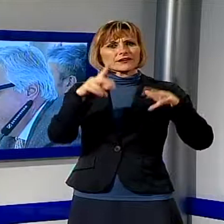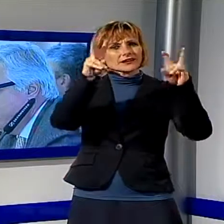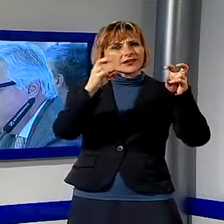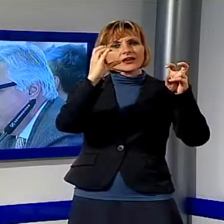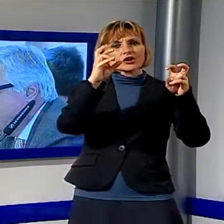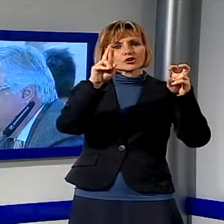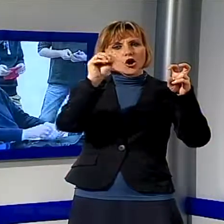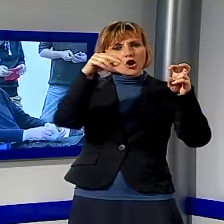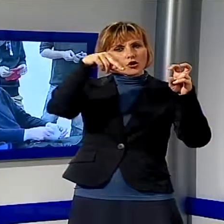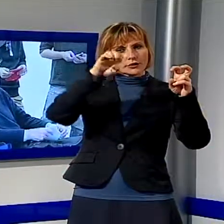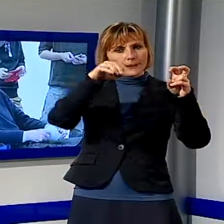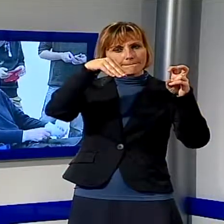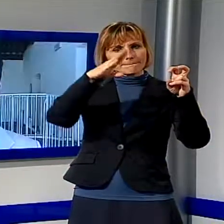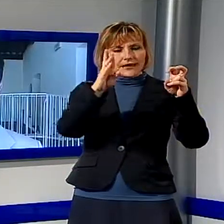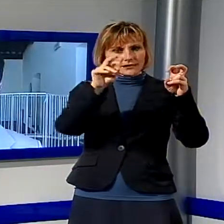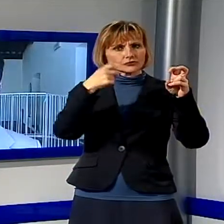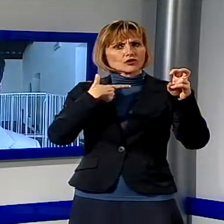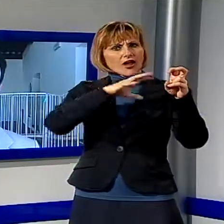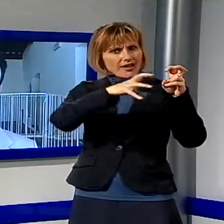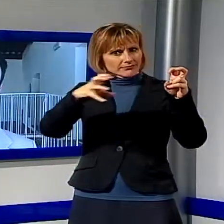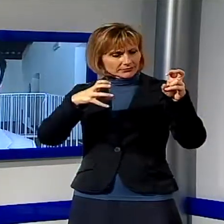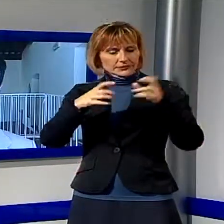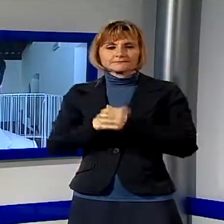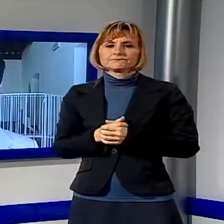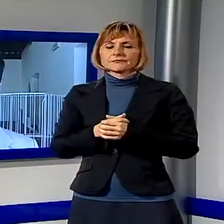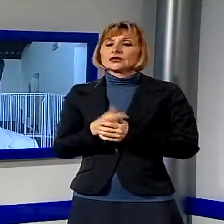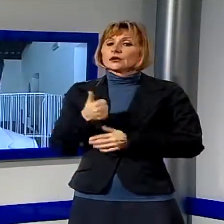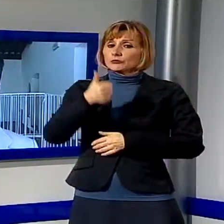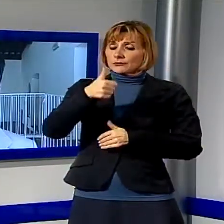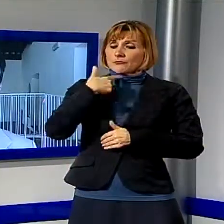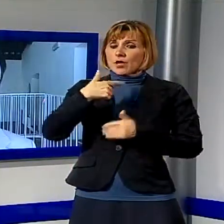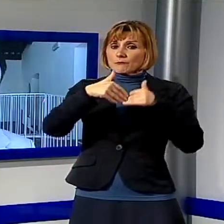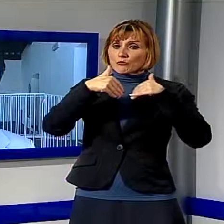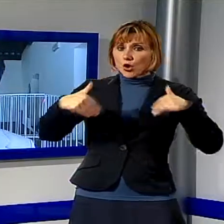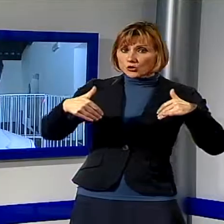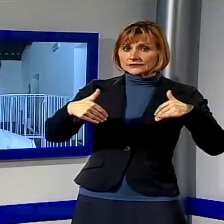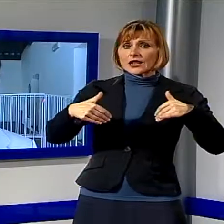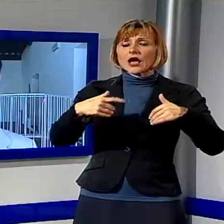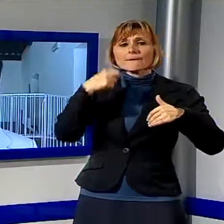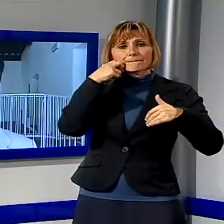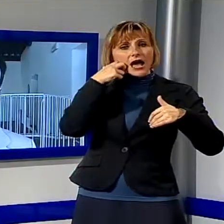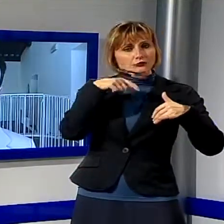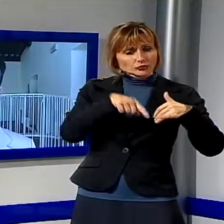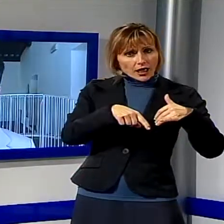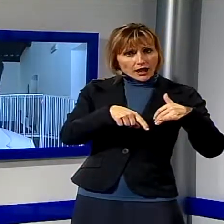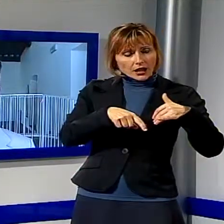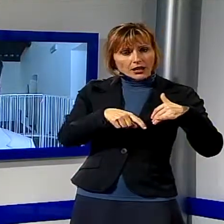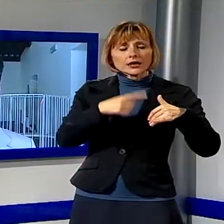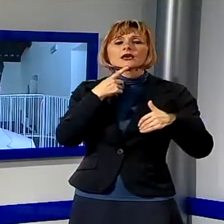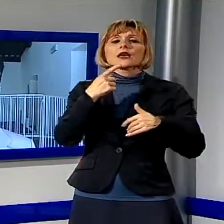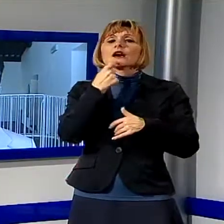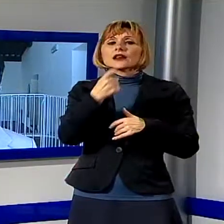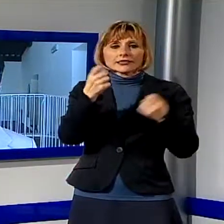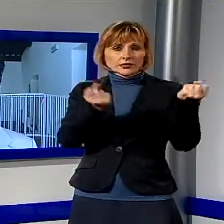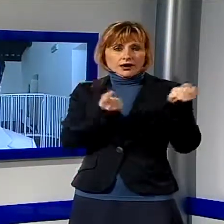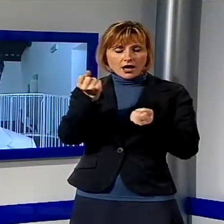a Lucca ne apriranno altre. La mostra ai macelli, Red Cards, che è un progetto installativo, espositivo, dedicato a un